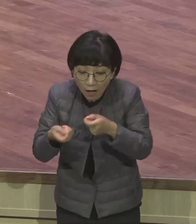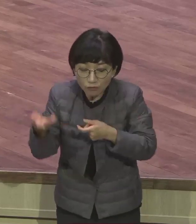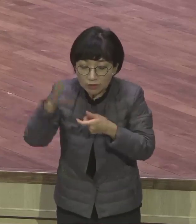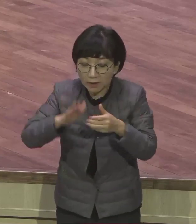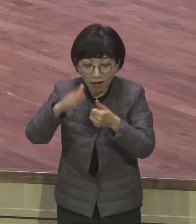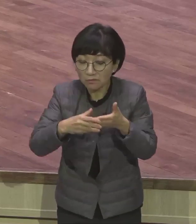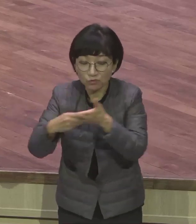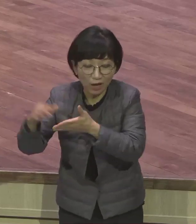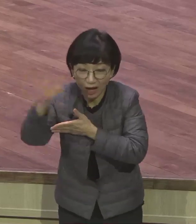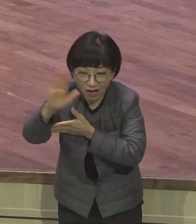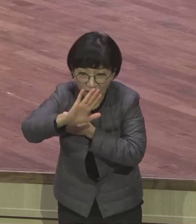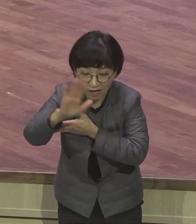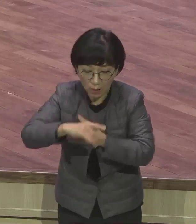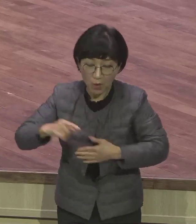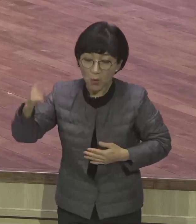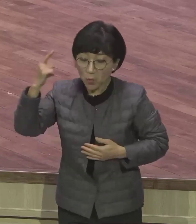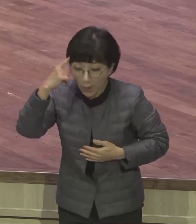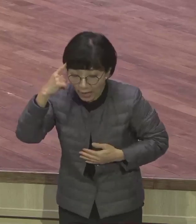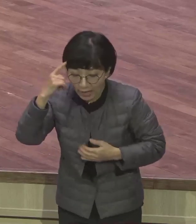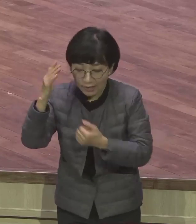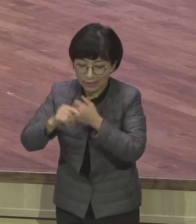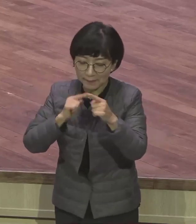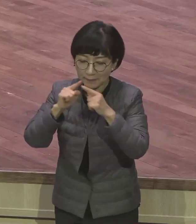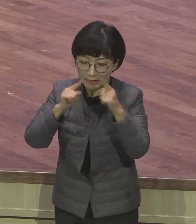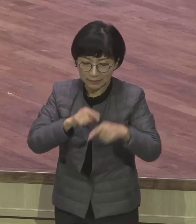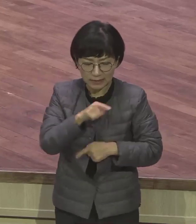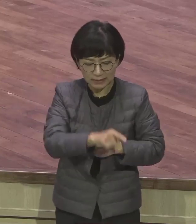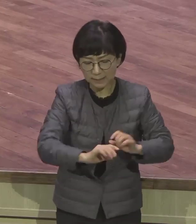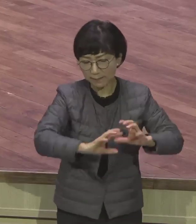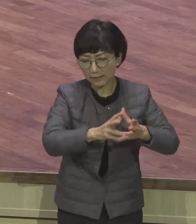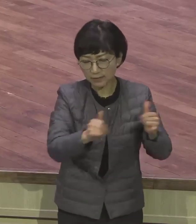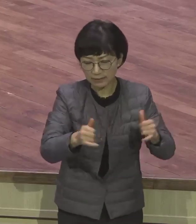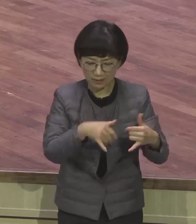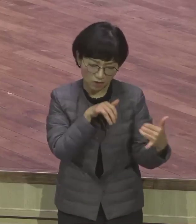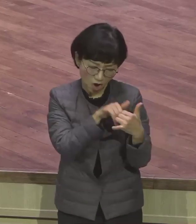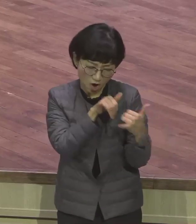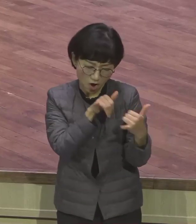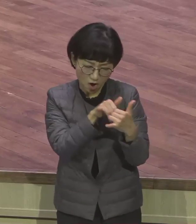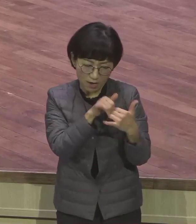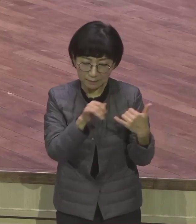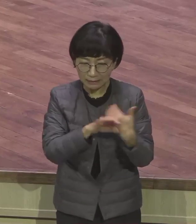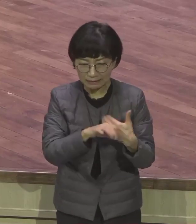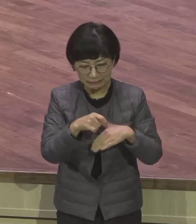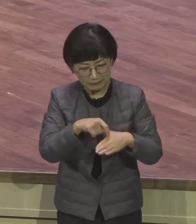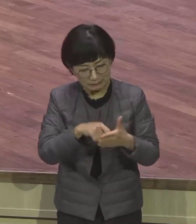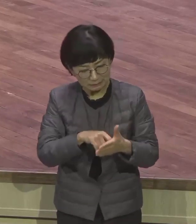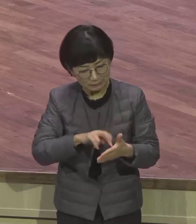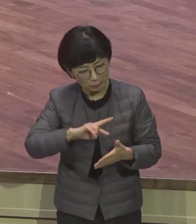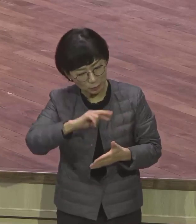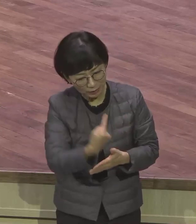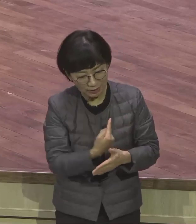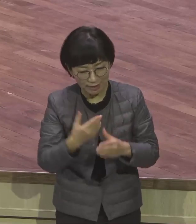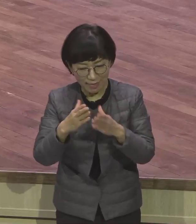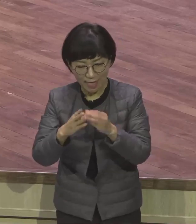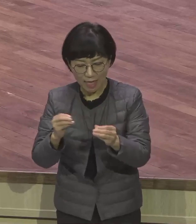이는 하나님이 말씀하시기를 이 백성이 전쟁을 하게 되면 마음을 돌이켜 애굽으로 돌아갈까 하였습니다